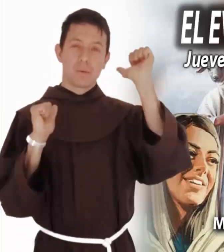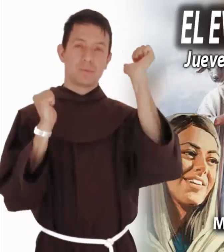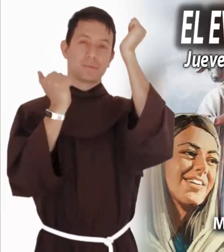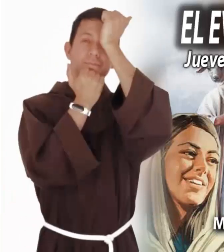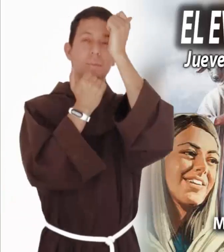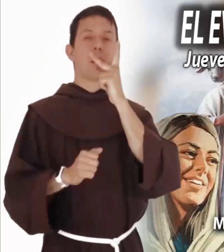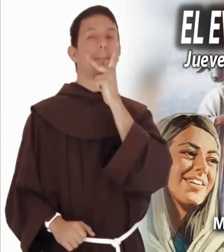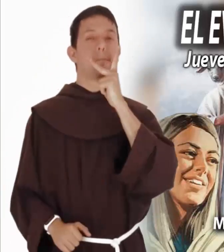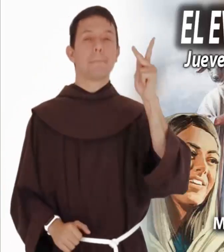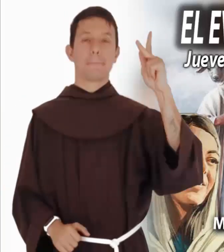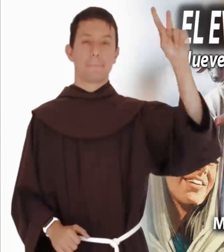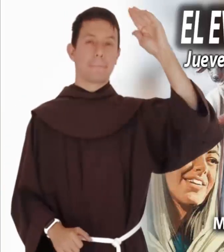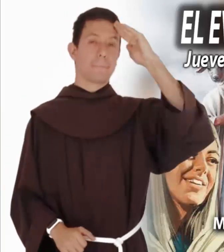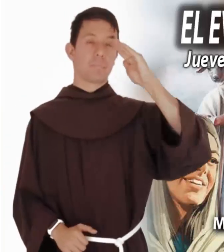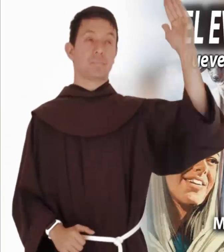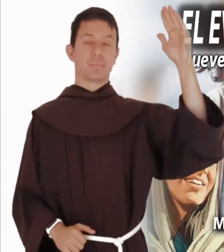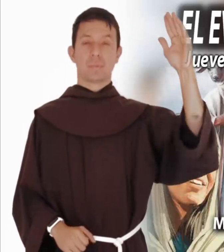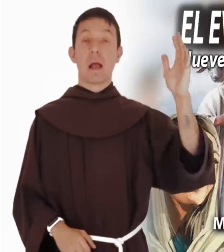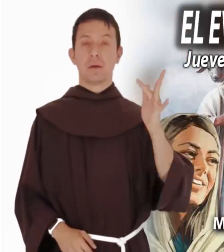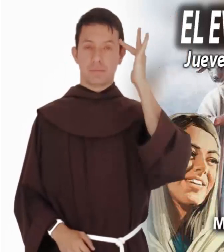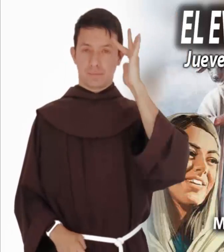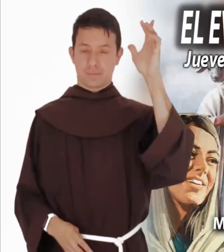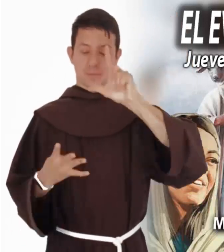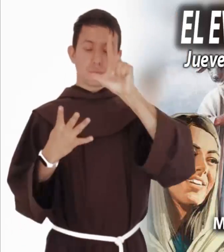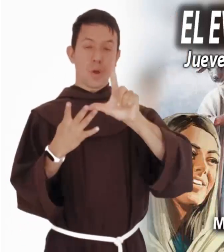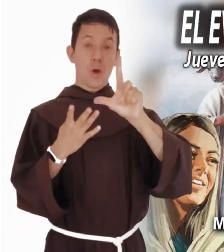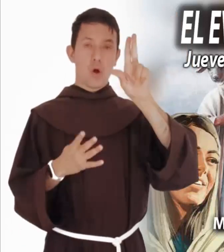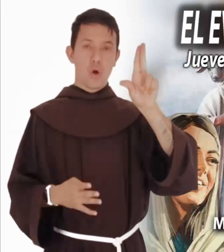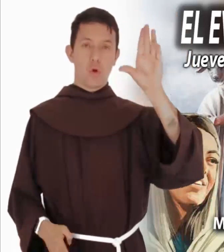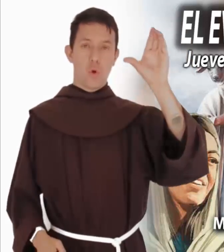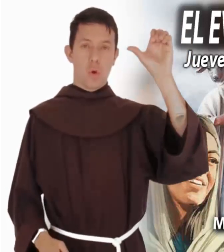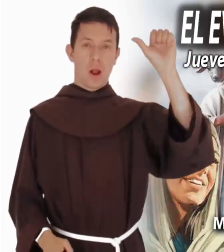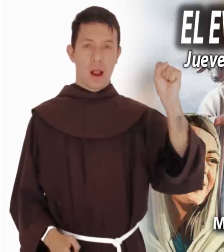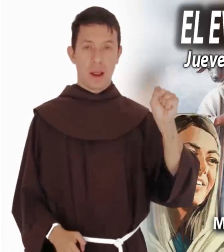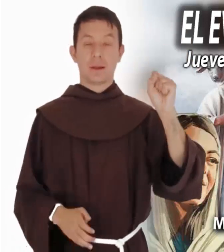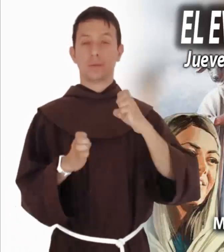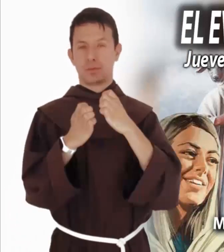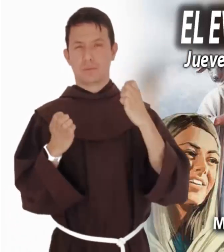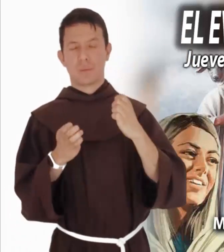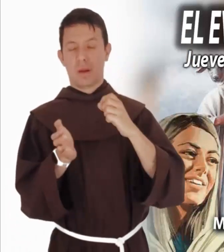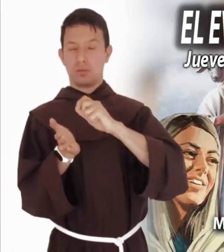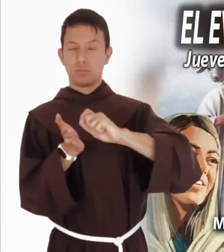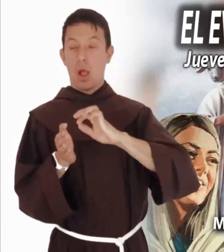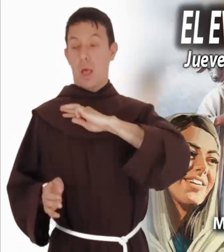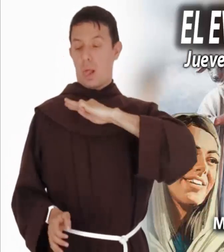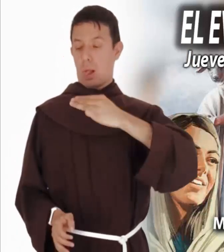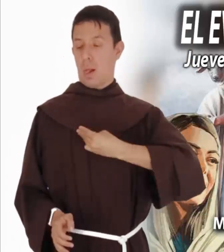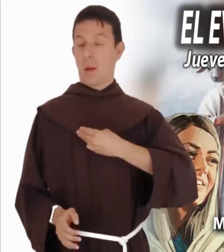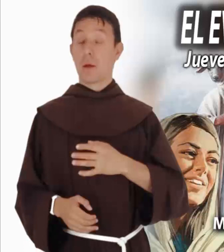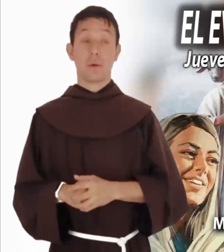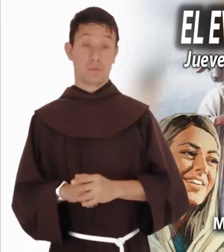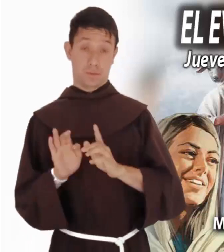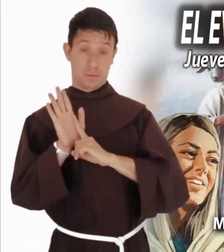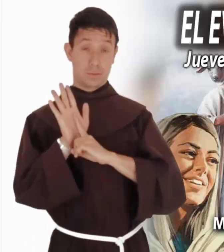San Lucas, el evangelista de la misericordia, nos manifiesta en este capítulo